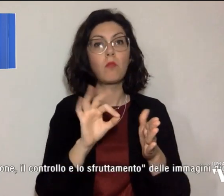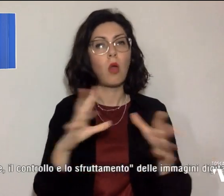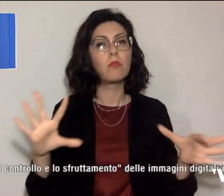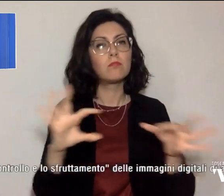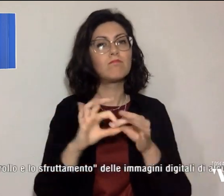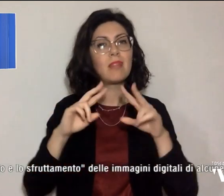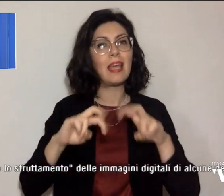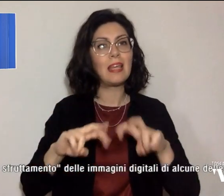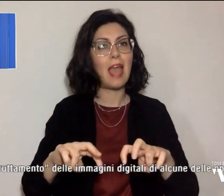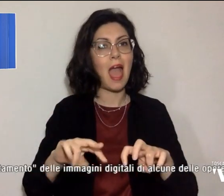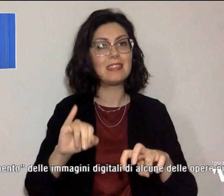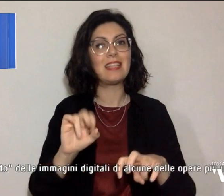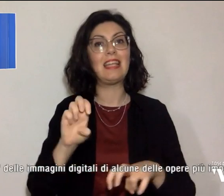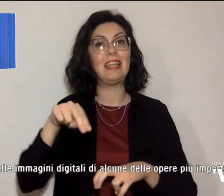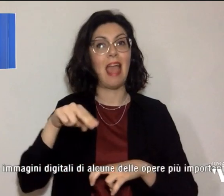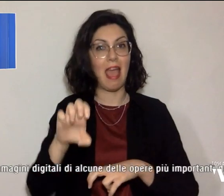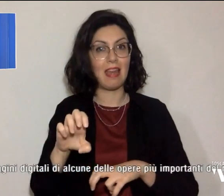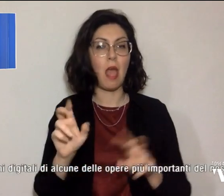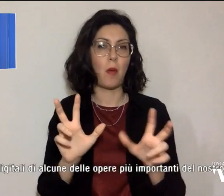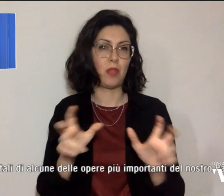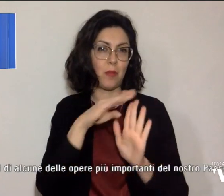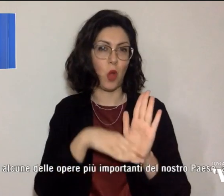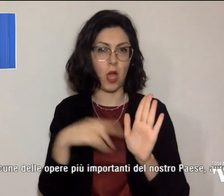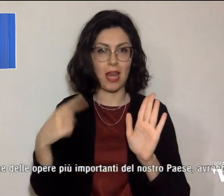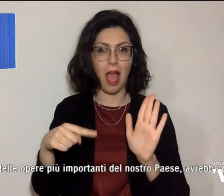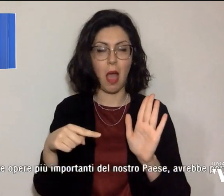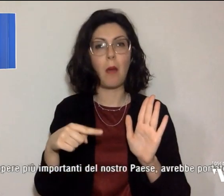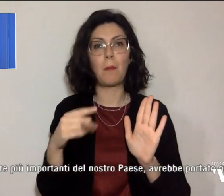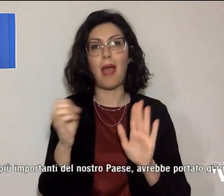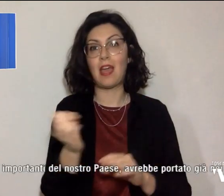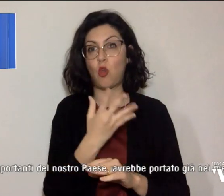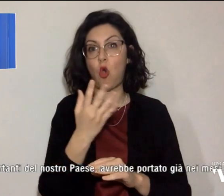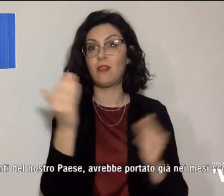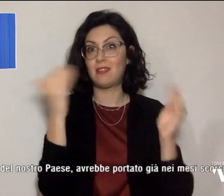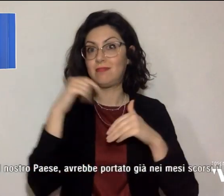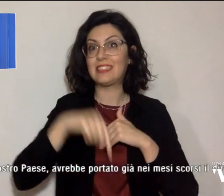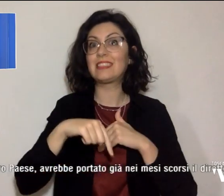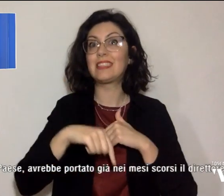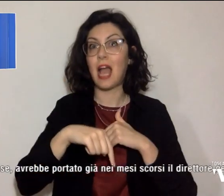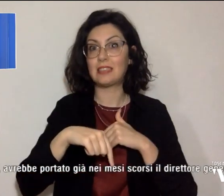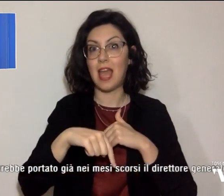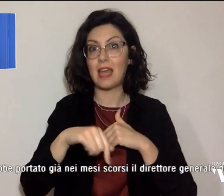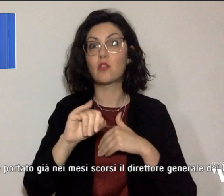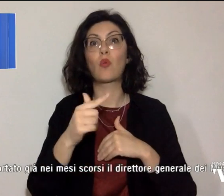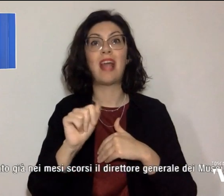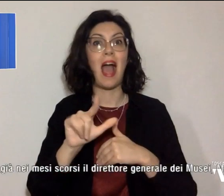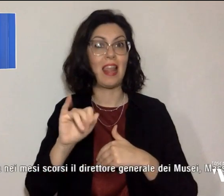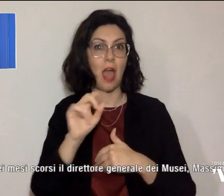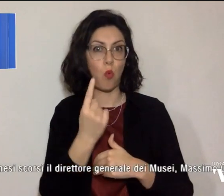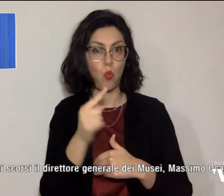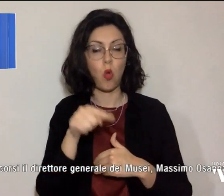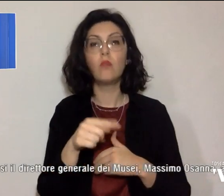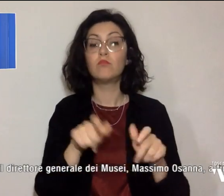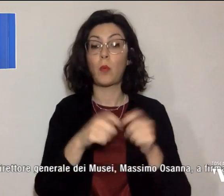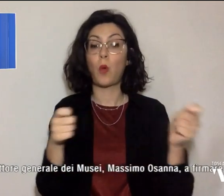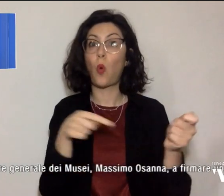Iene, della trasmissione televisiva delle Iene, in onda stasera su Italia 1. Secondo quanto riportato dal quotidiano, l